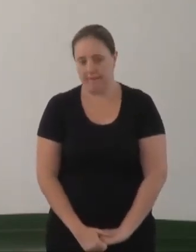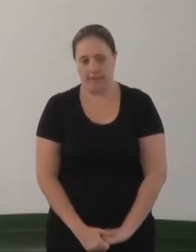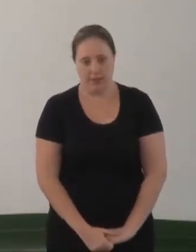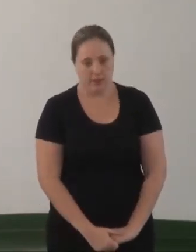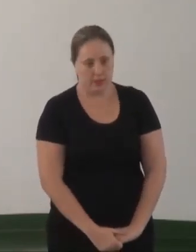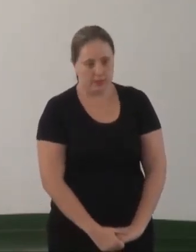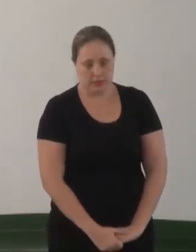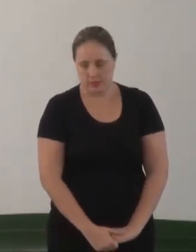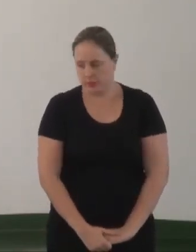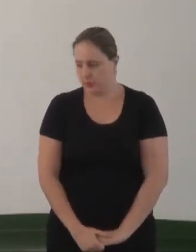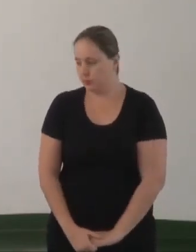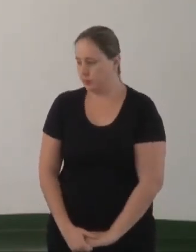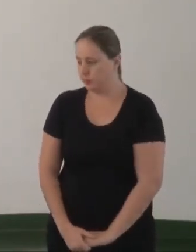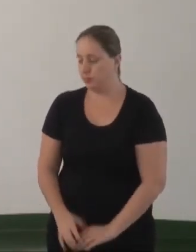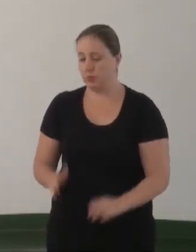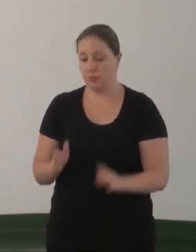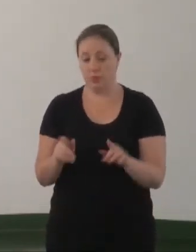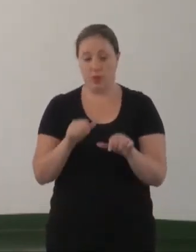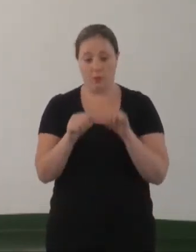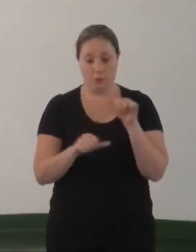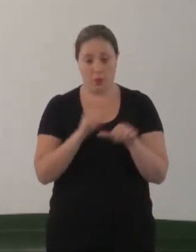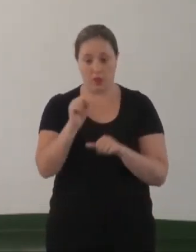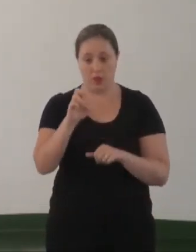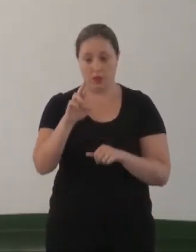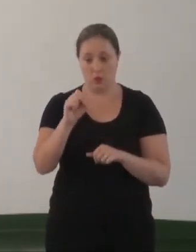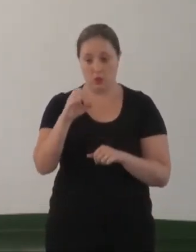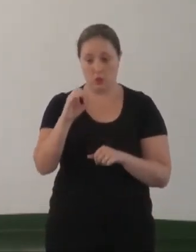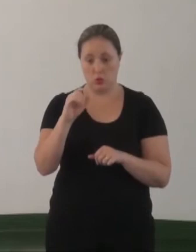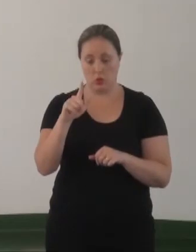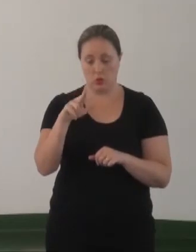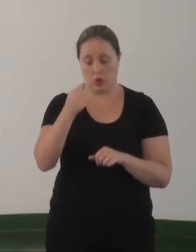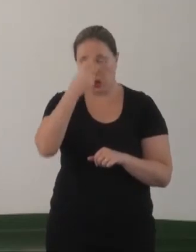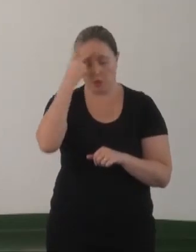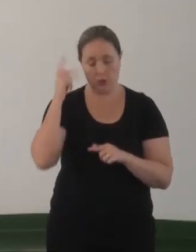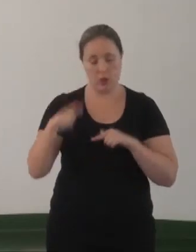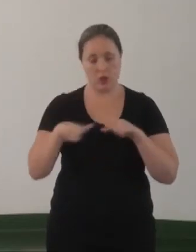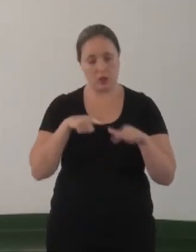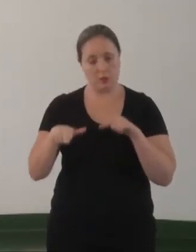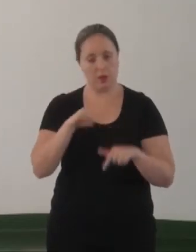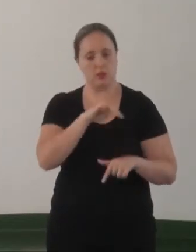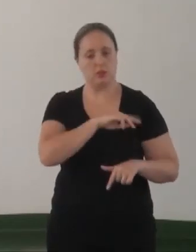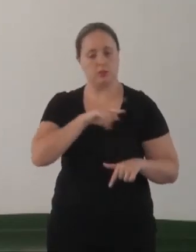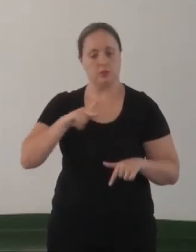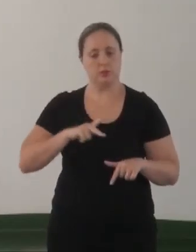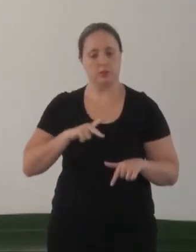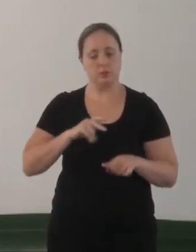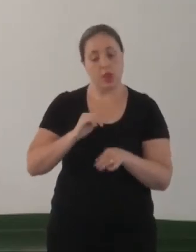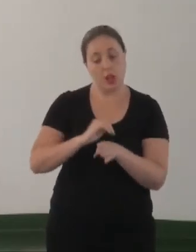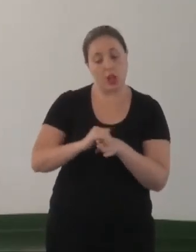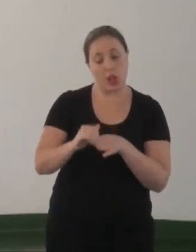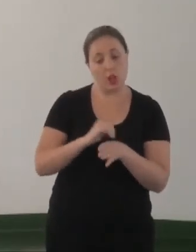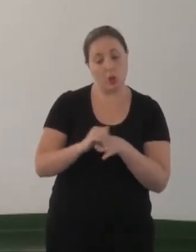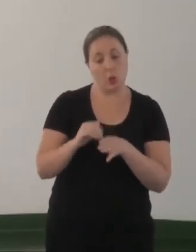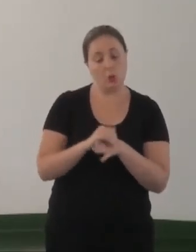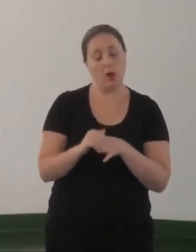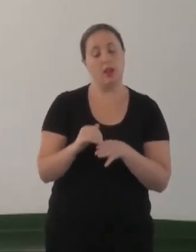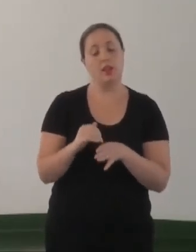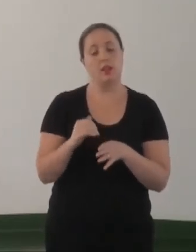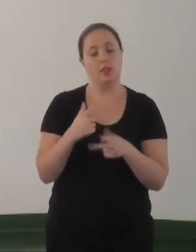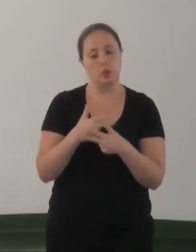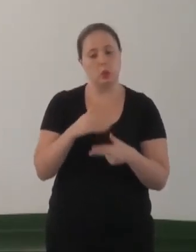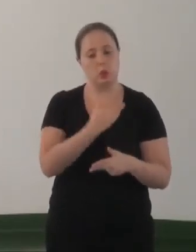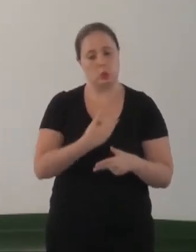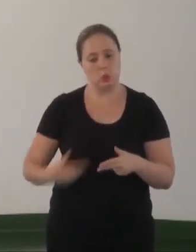Editar a resolução para que todos os membros do MP brasileiro recomendem às autoridades de segurança pública e da saúde a criação e adoção de